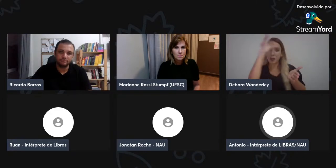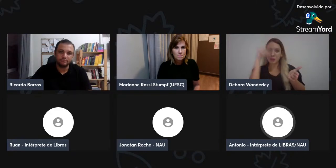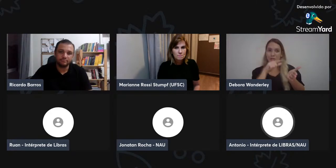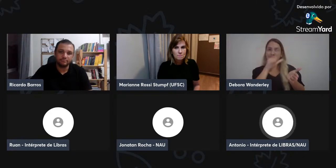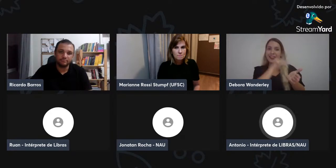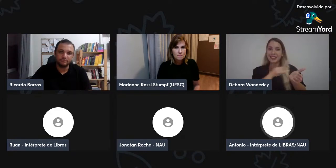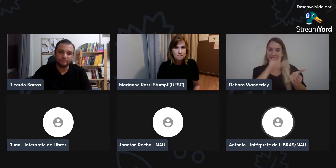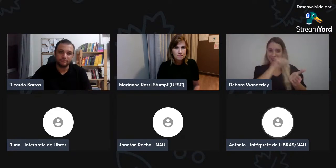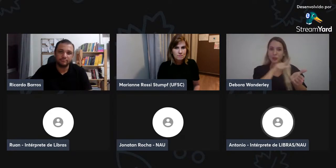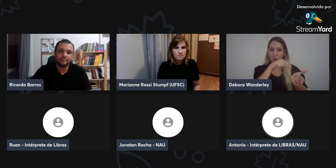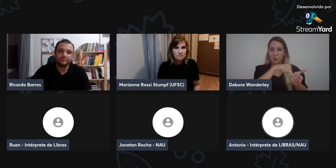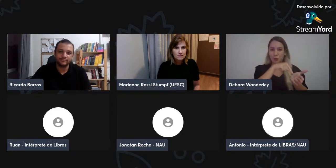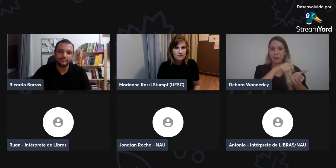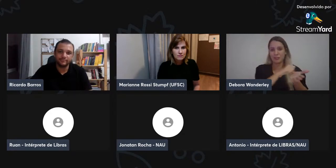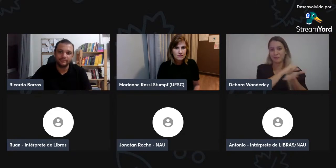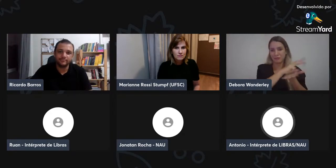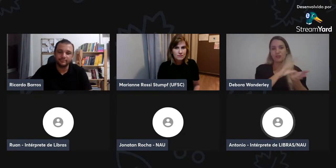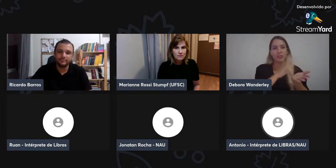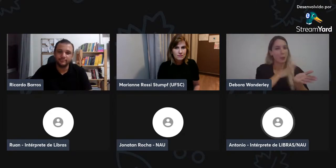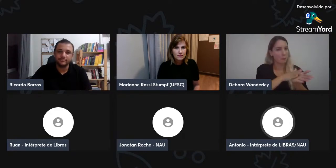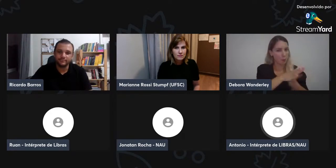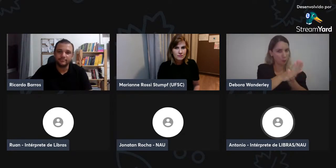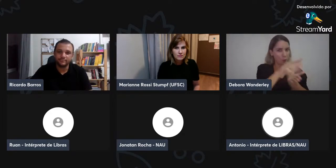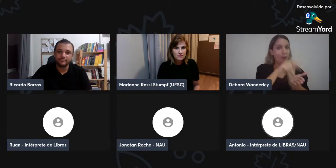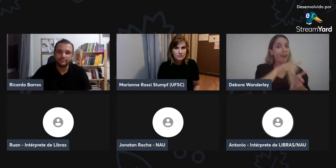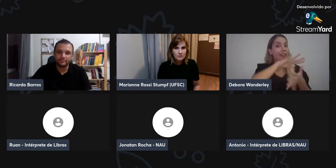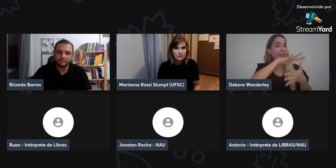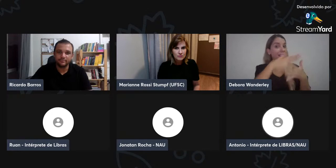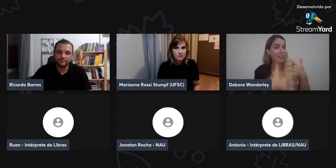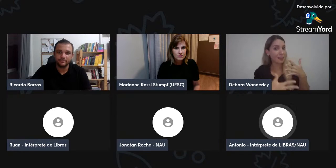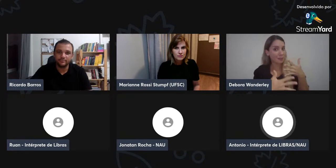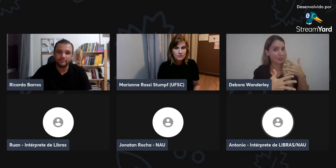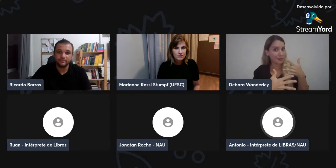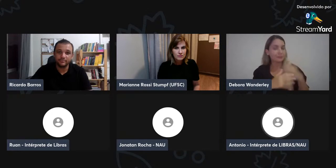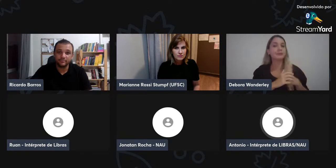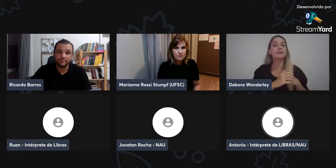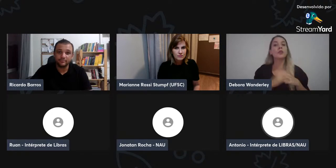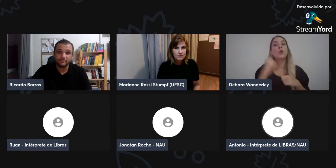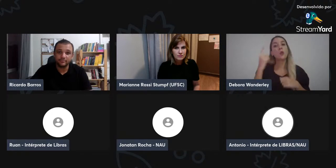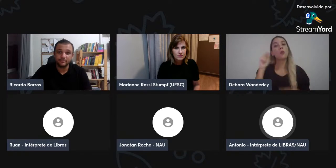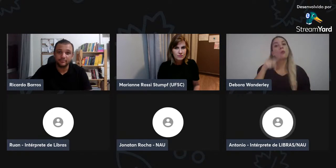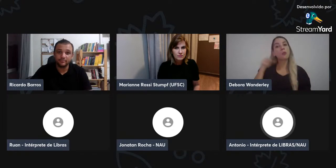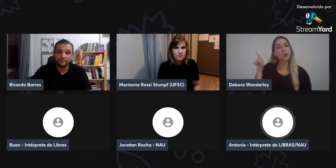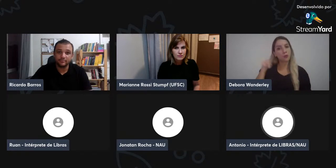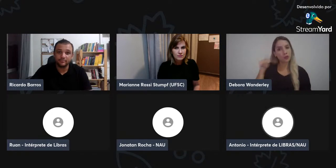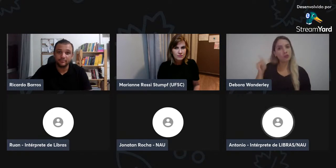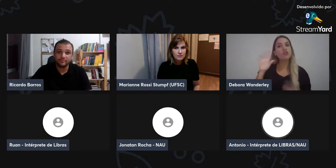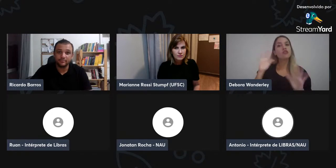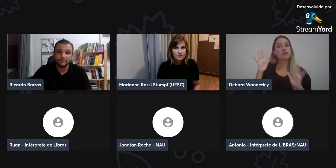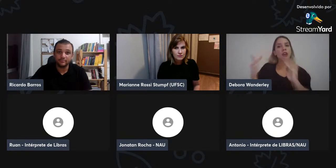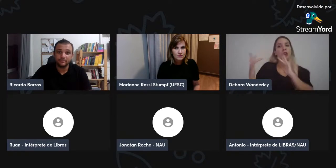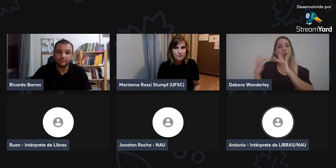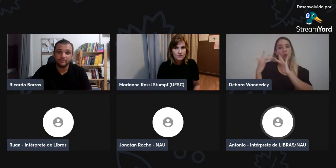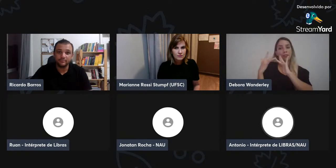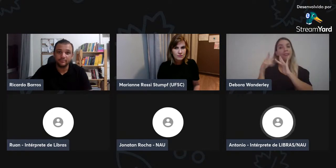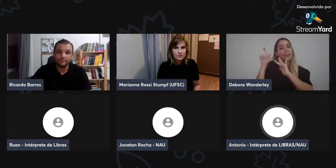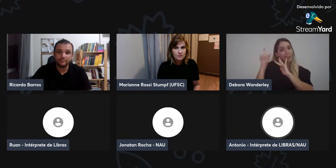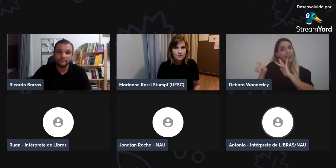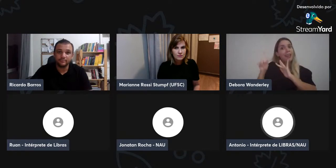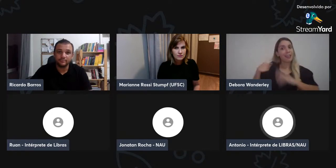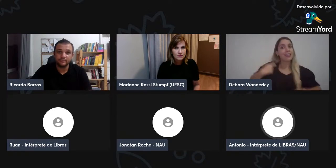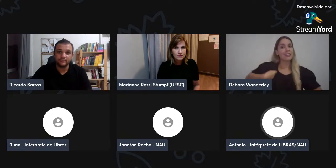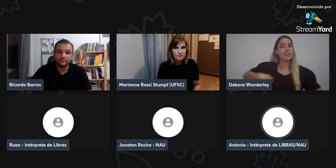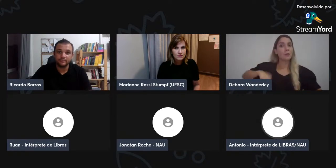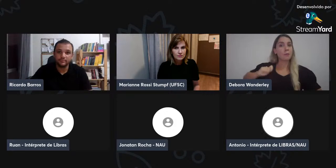alguns, por exemplo, alguns professores utilizam literatura, por exemplo, nos seus textos impressos só, nesse caso,